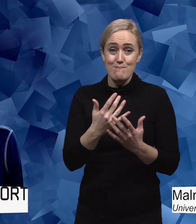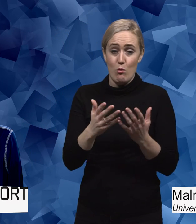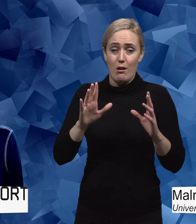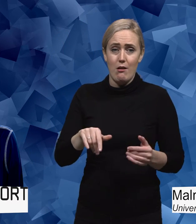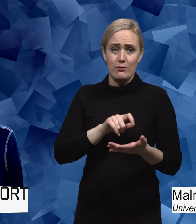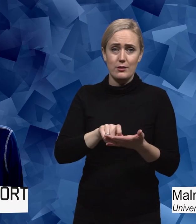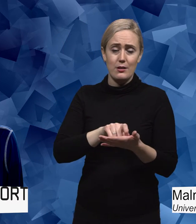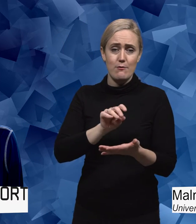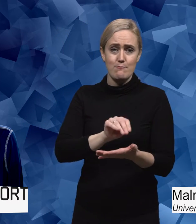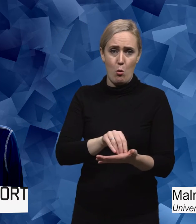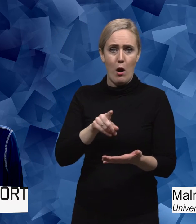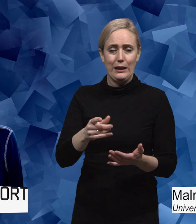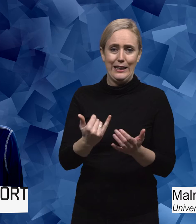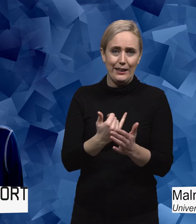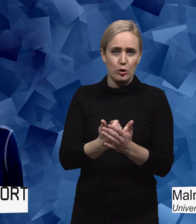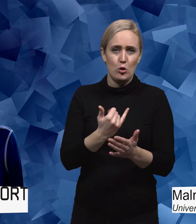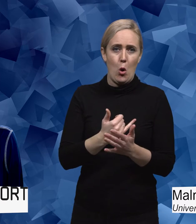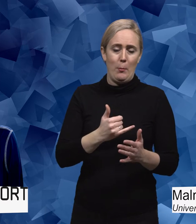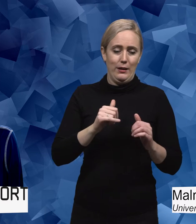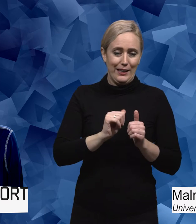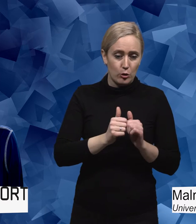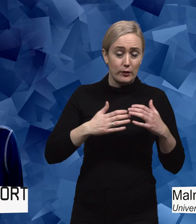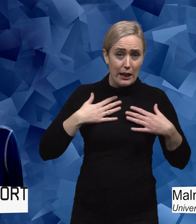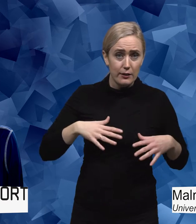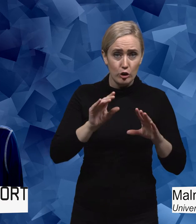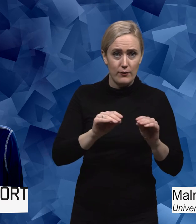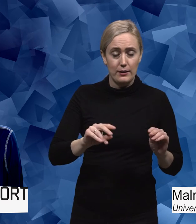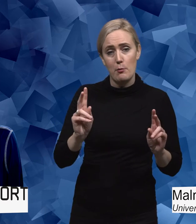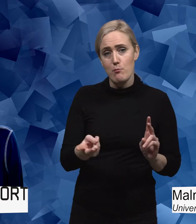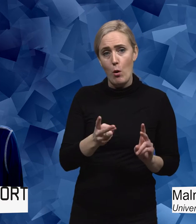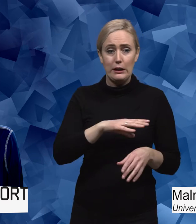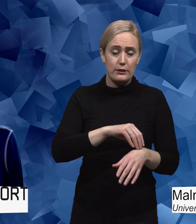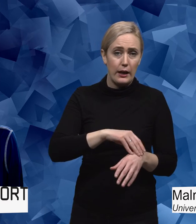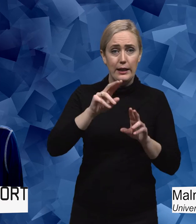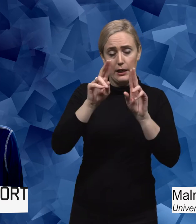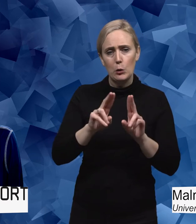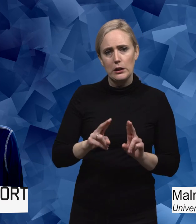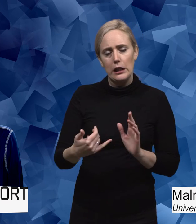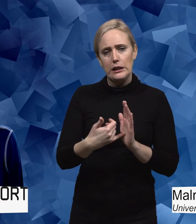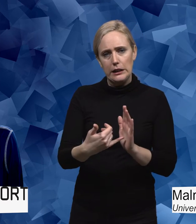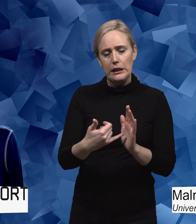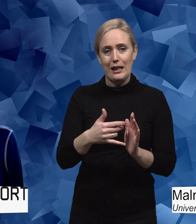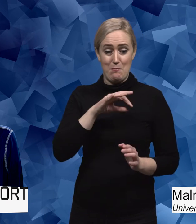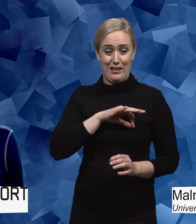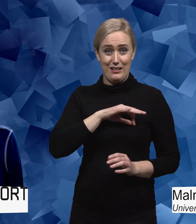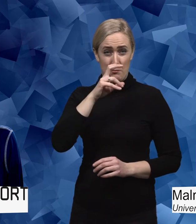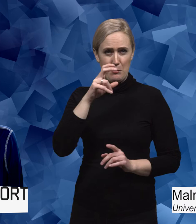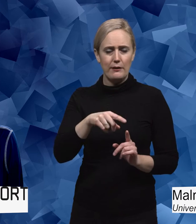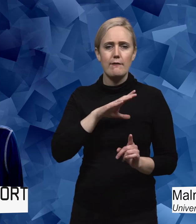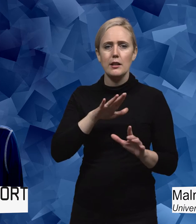hälsoundervisningen och idrottsundervisningen både internationellt och i Sverige att det medicinska synsättet lever kvar i